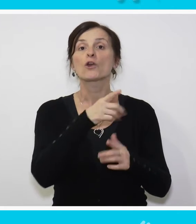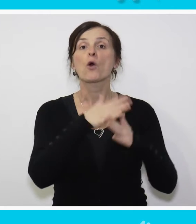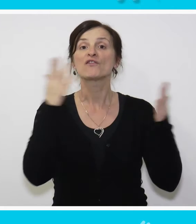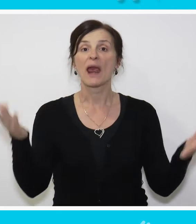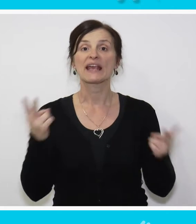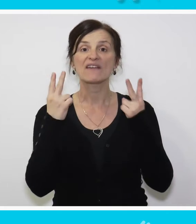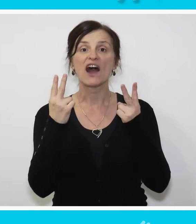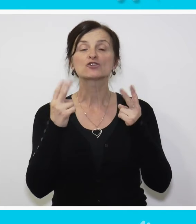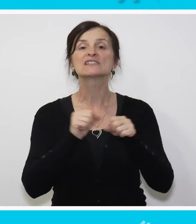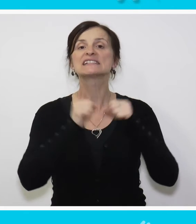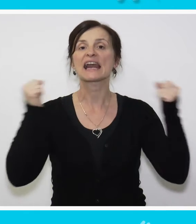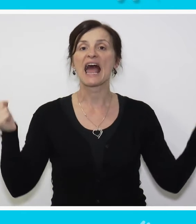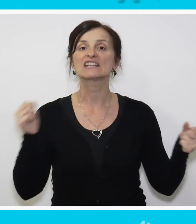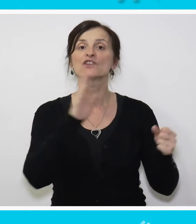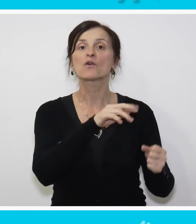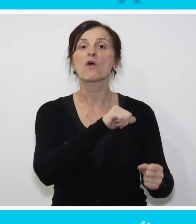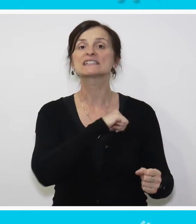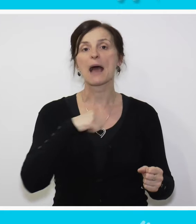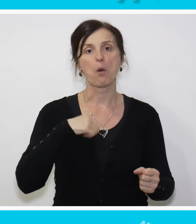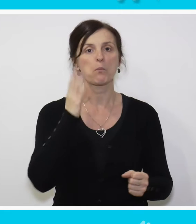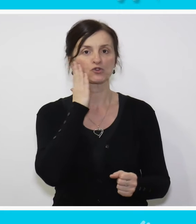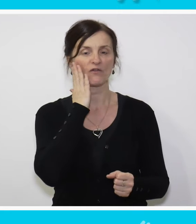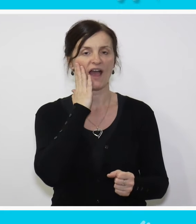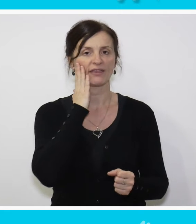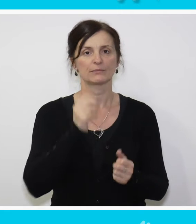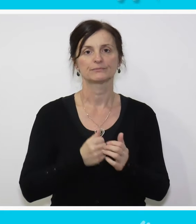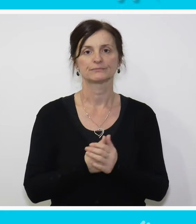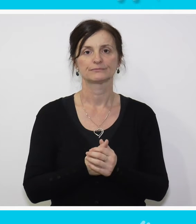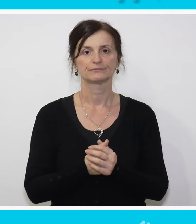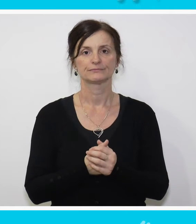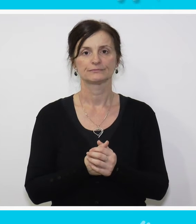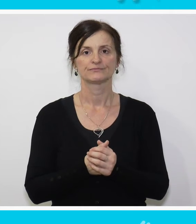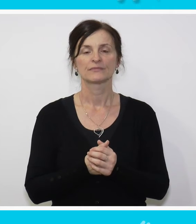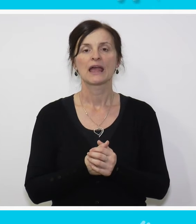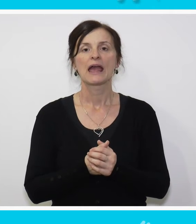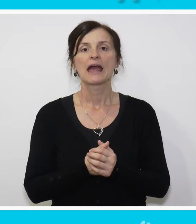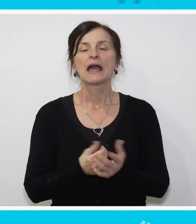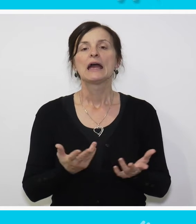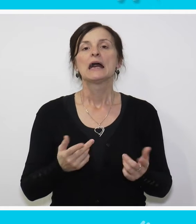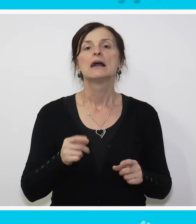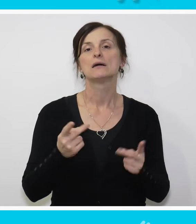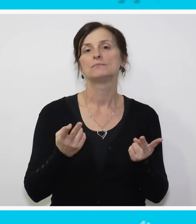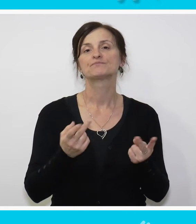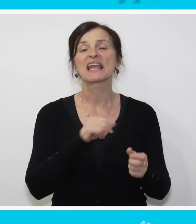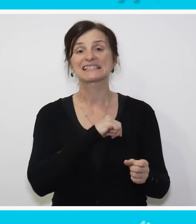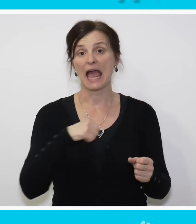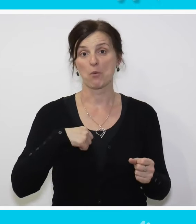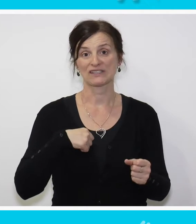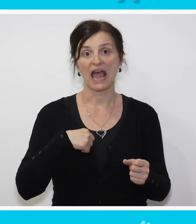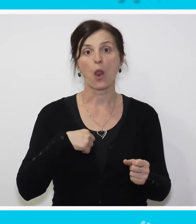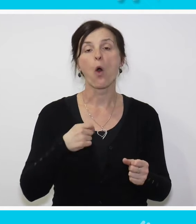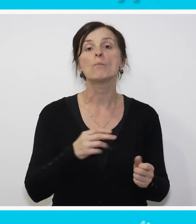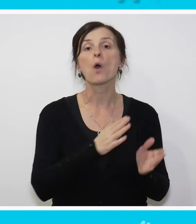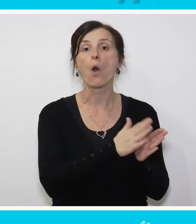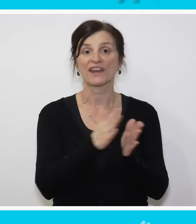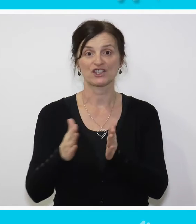od velikog značaja za razvoj njihovog samopouzdanja i samopoštovanja. Autonomija kao samostalno